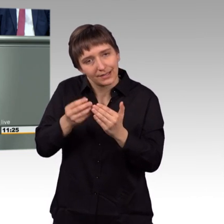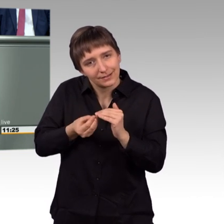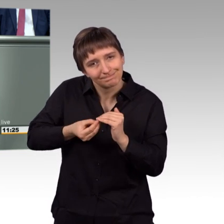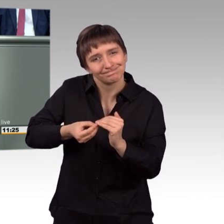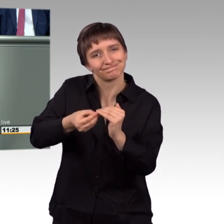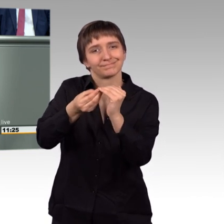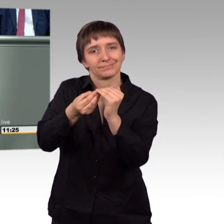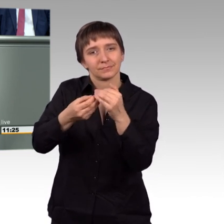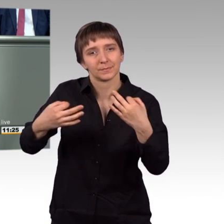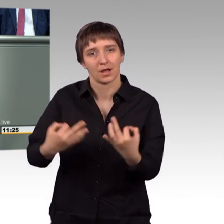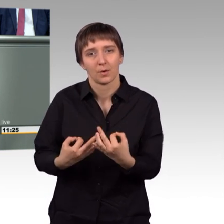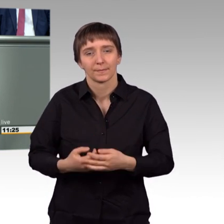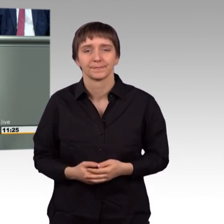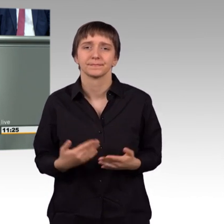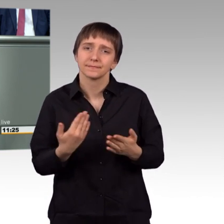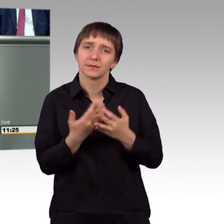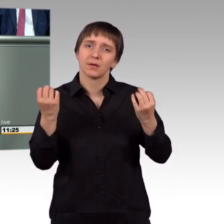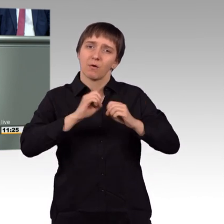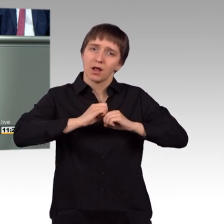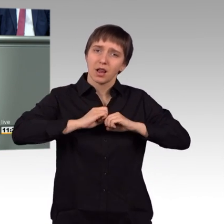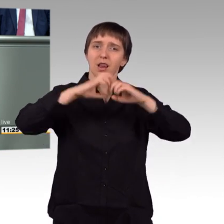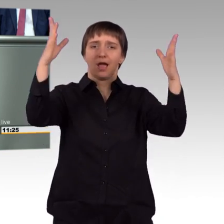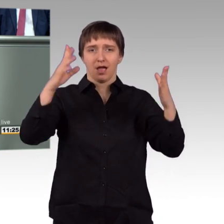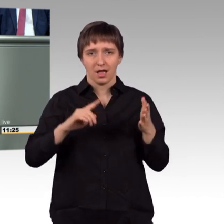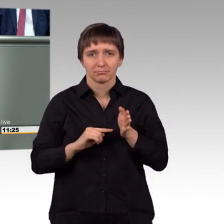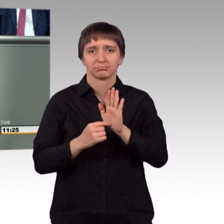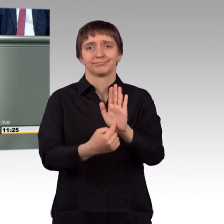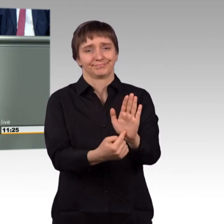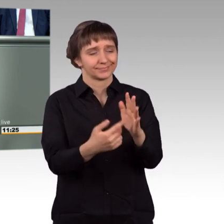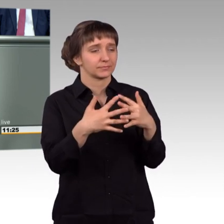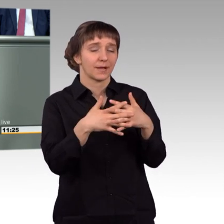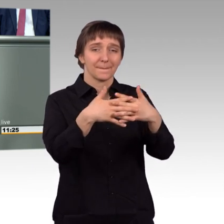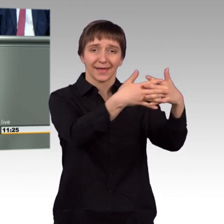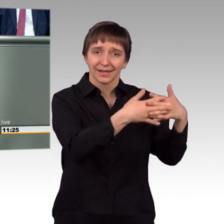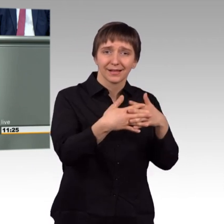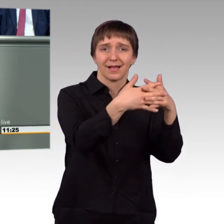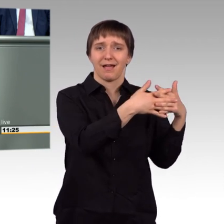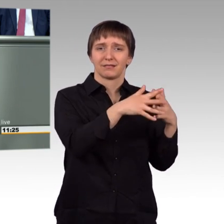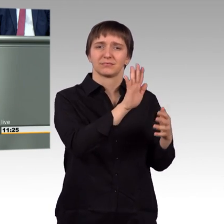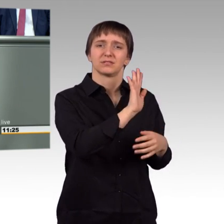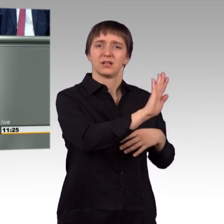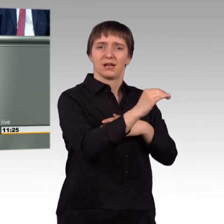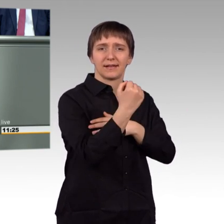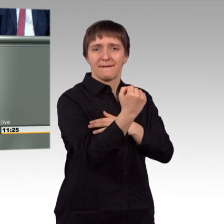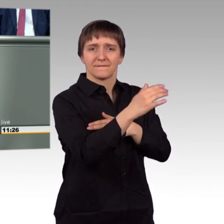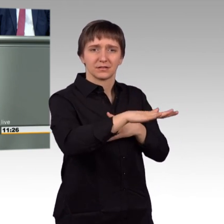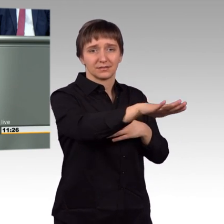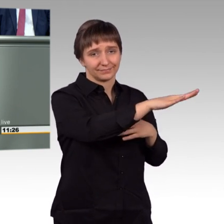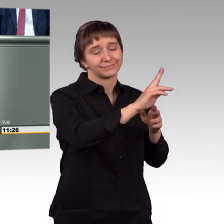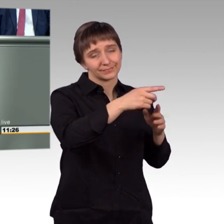wir auch ein klares Wort führen müssen, gegenüber den Kräften in den Vereinigten Staaten offensichtlich an der Spitze der Präsidenten, die